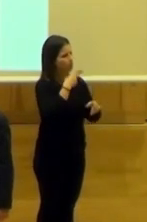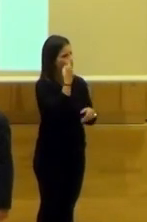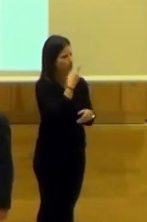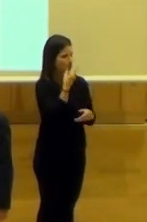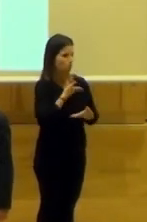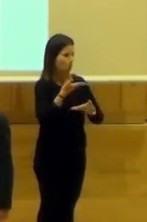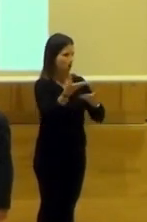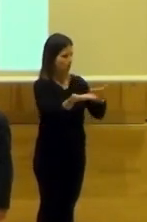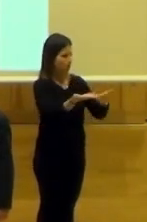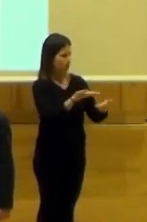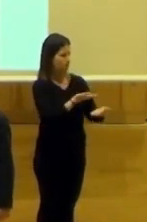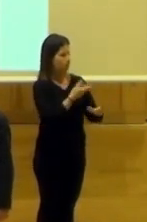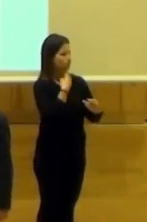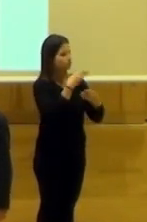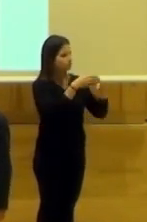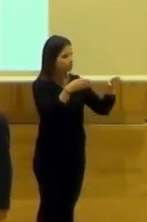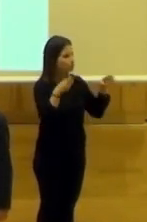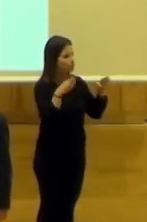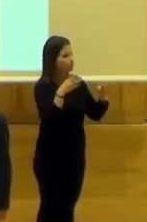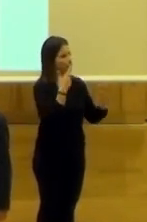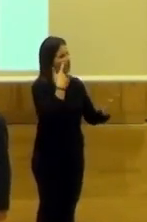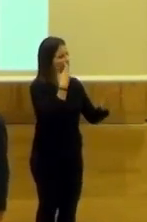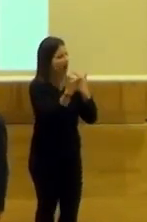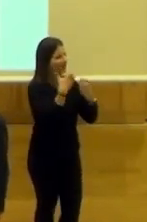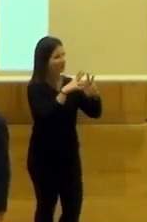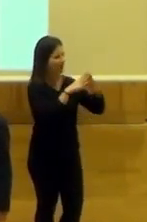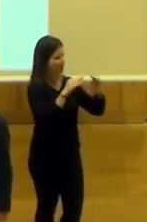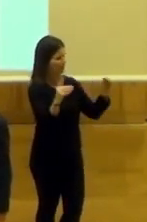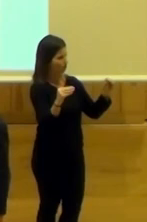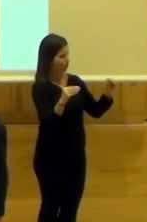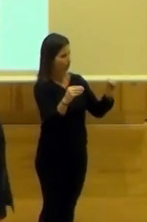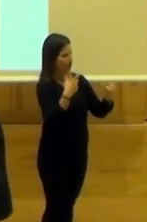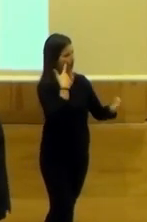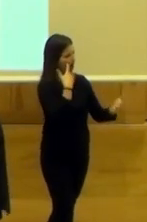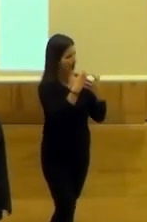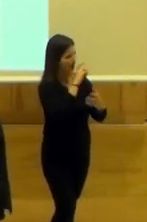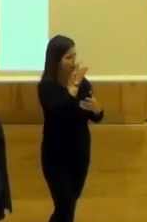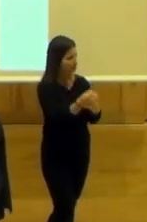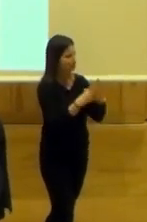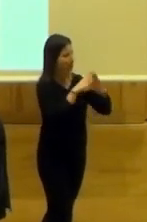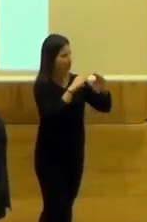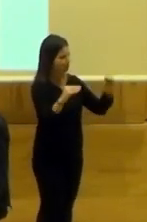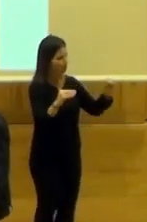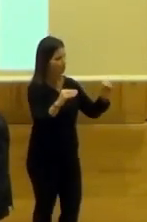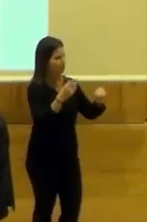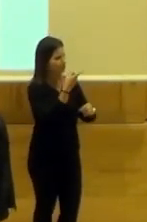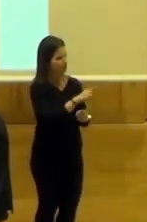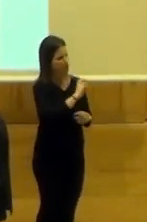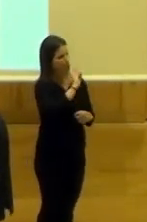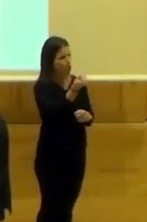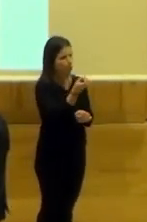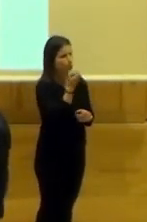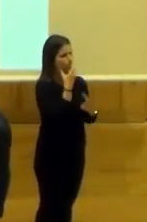que invito a visitar, a dar una exposición, de arte andaluz, de artistas andaluces, emergentes, también, y otros